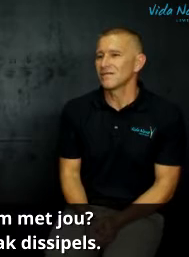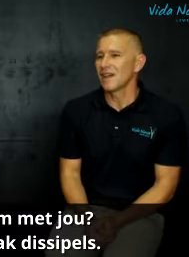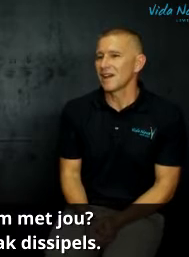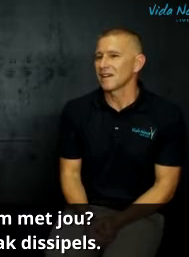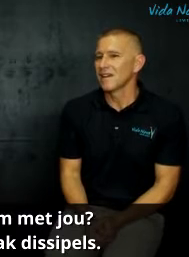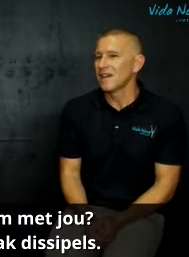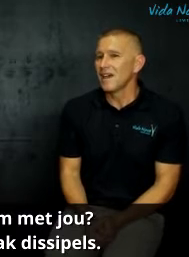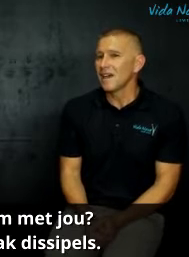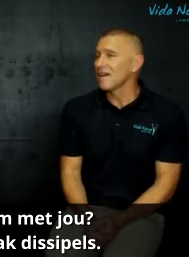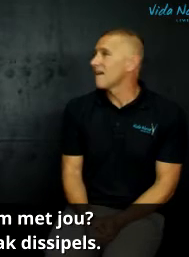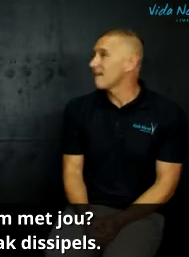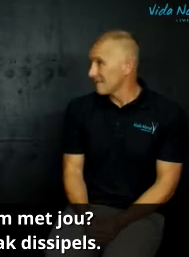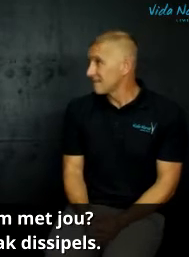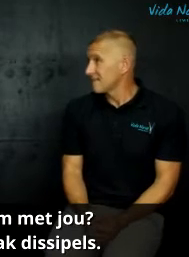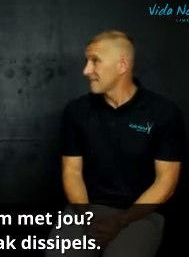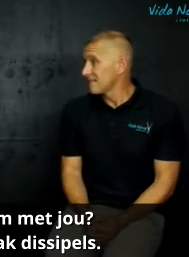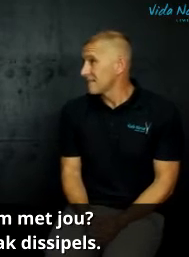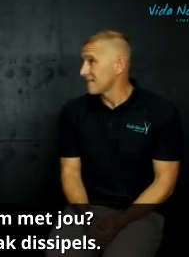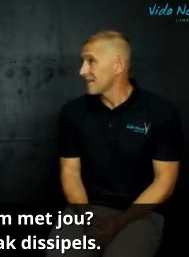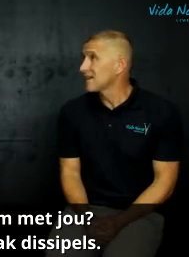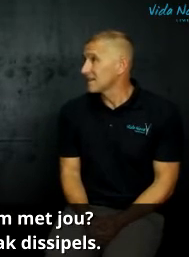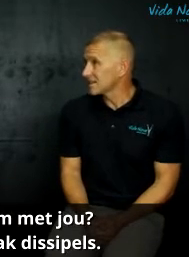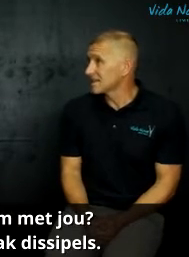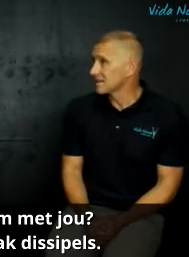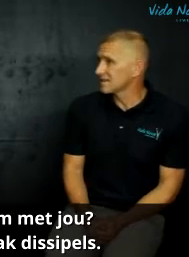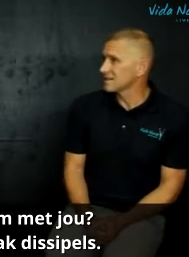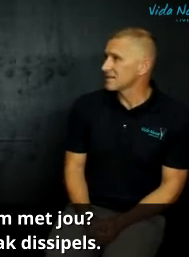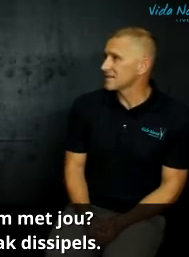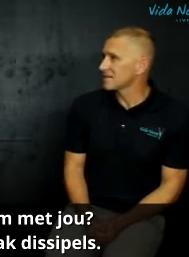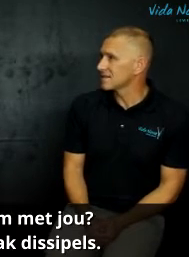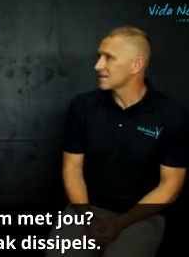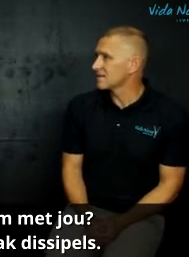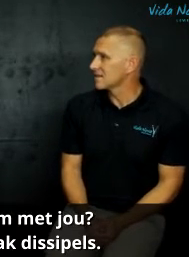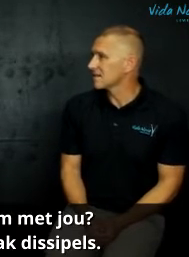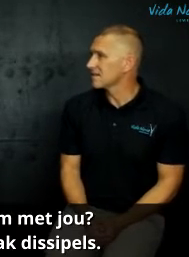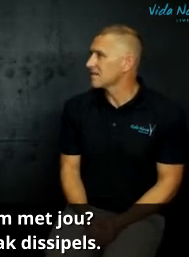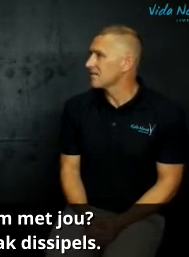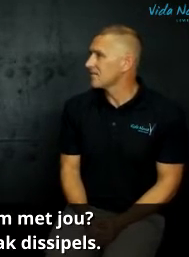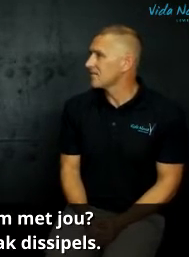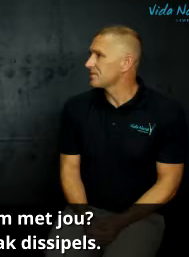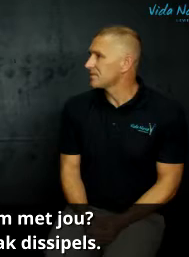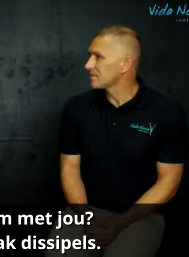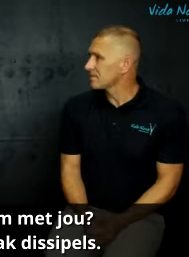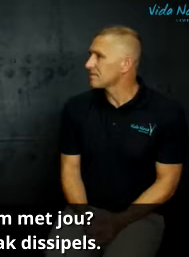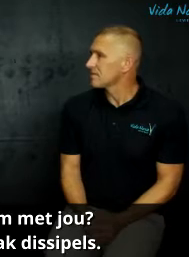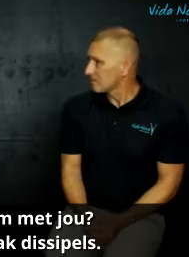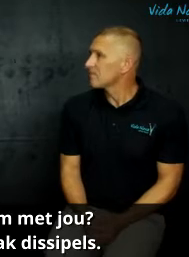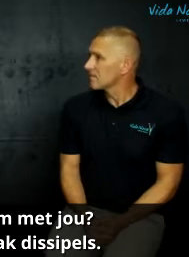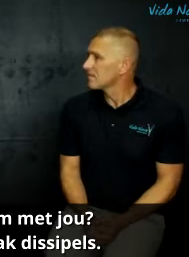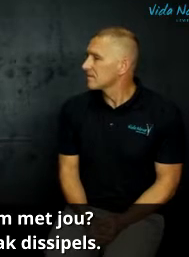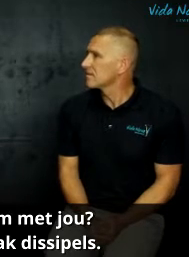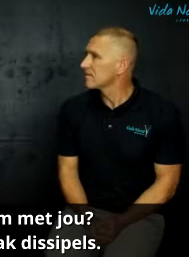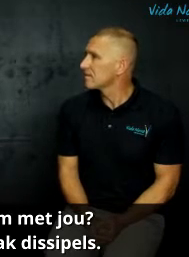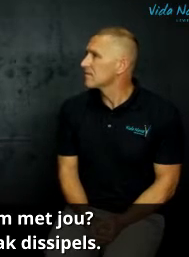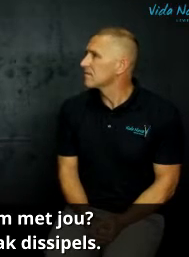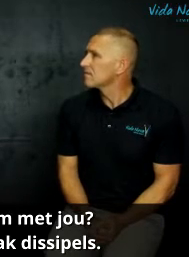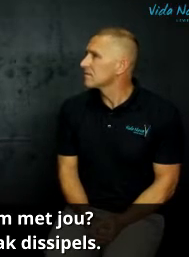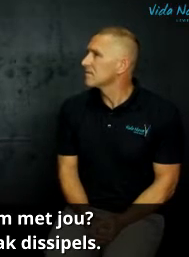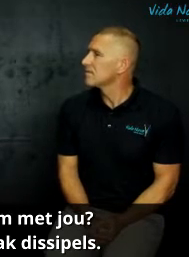dit werkt die eerste plek en manier hoe ek denk mys miskien verantwoordelikheid kan neem en kan deelneem as dit is wat ons graag as disciples